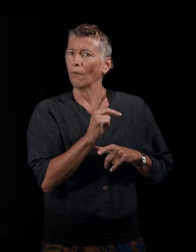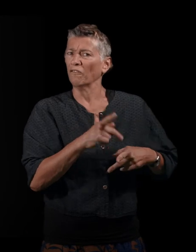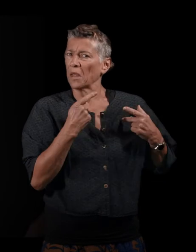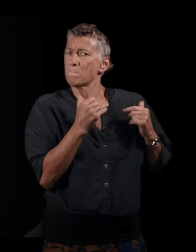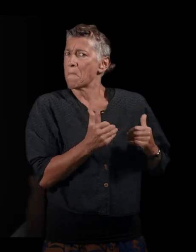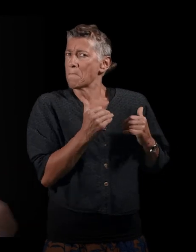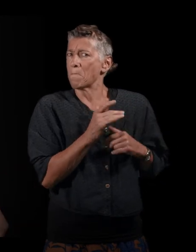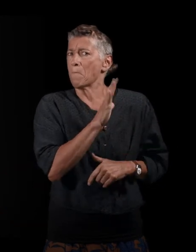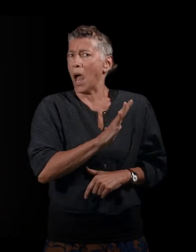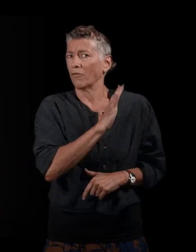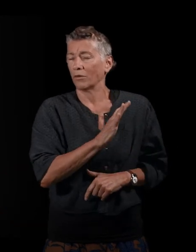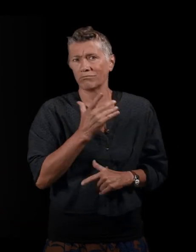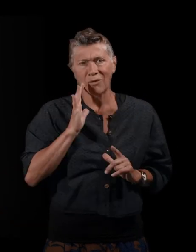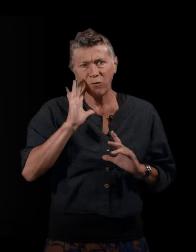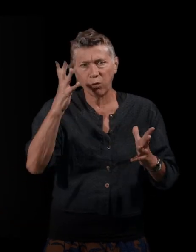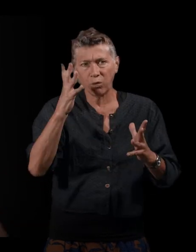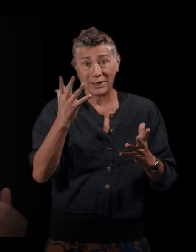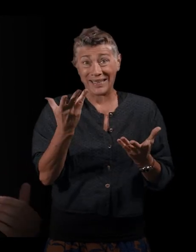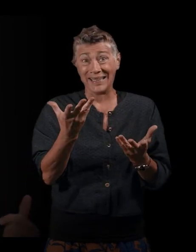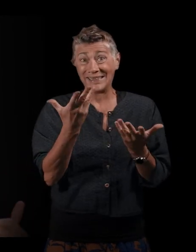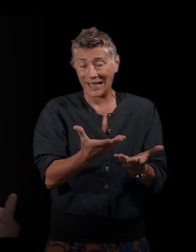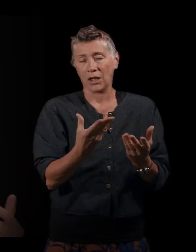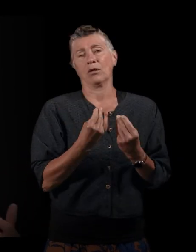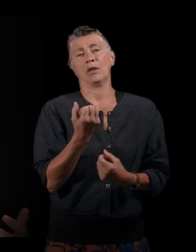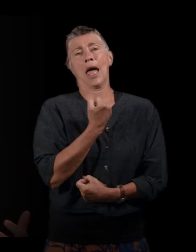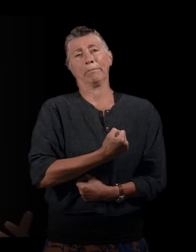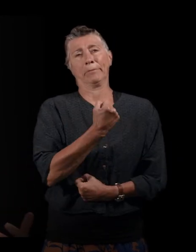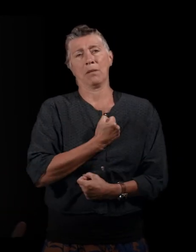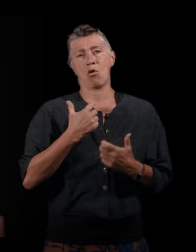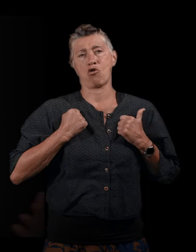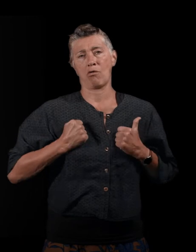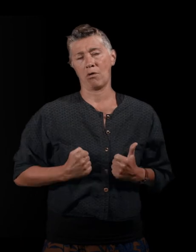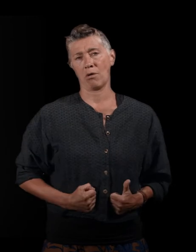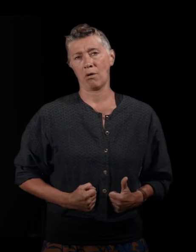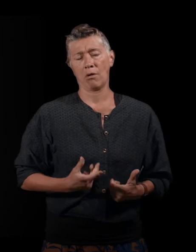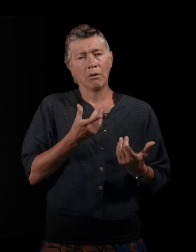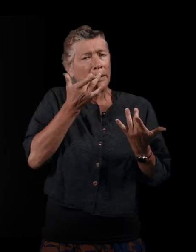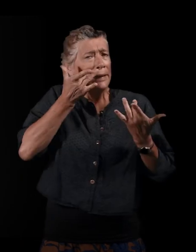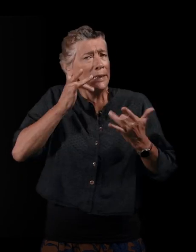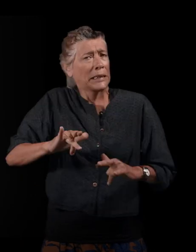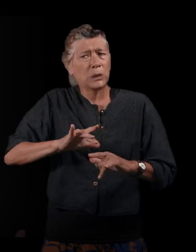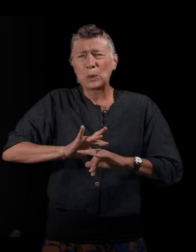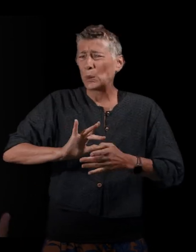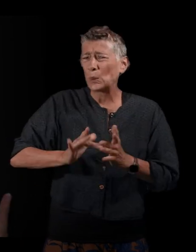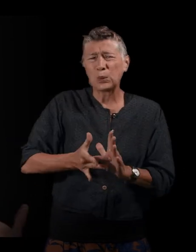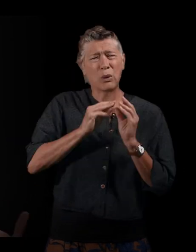Donc, ça affecte le corps. Je veux dire, ces histoires-là, tout quitter, quitter sa maison, etc., n'est pas sans